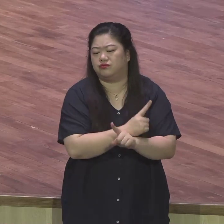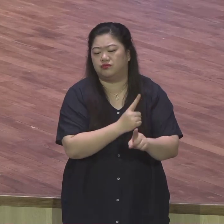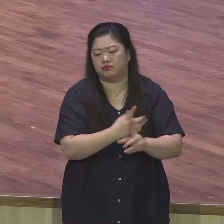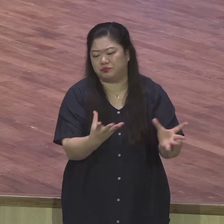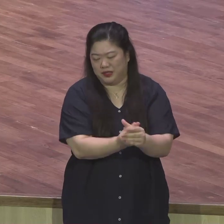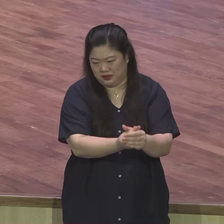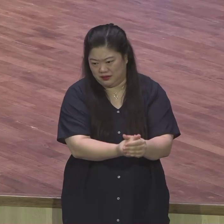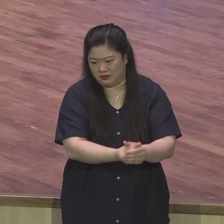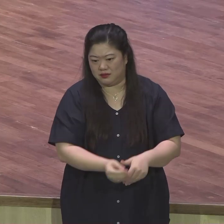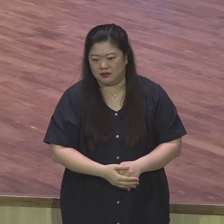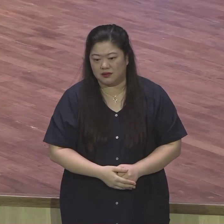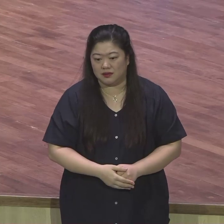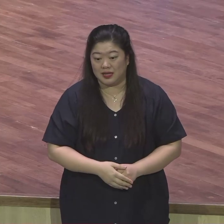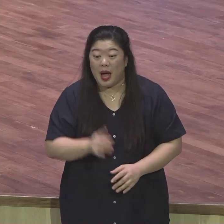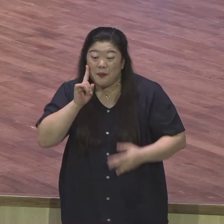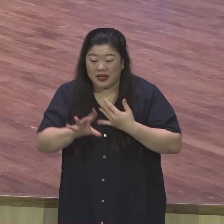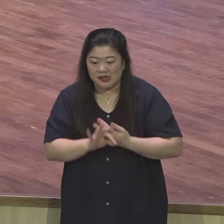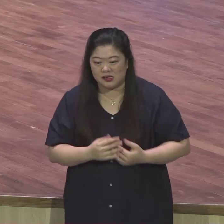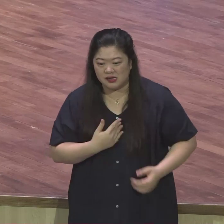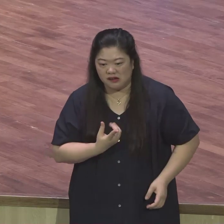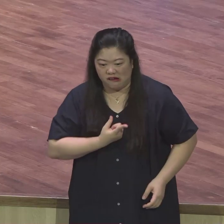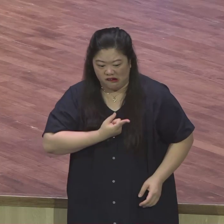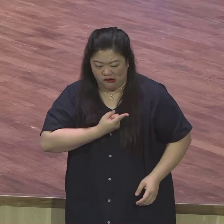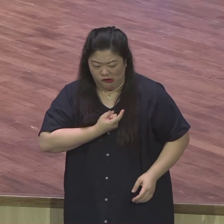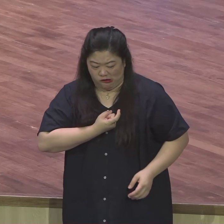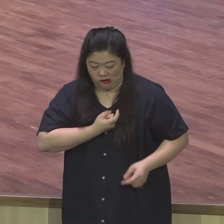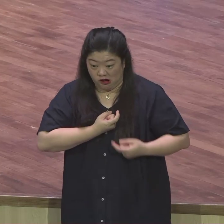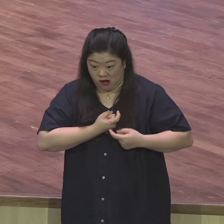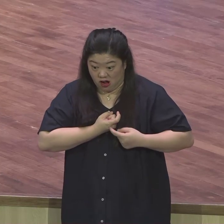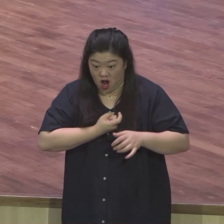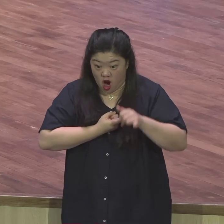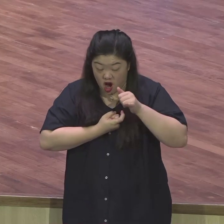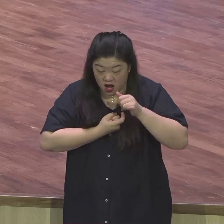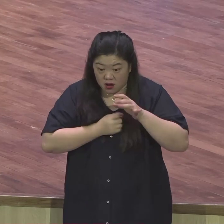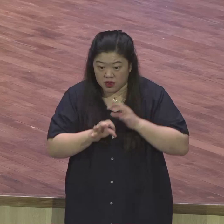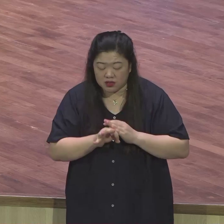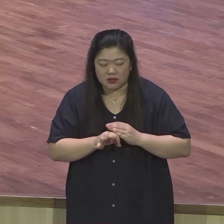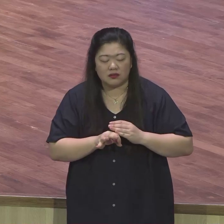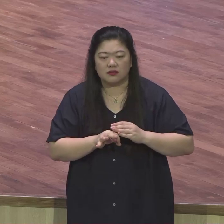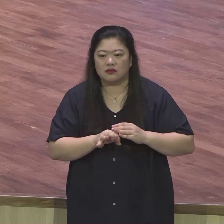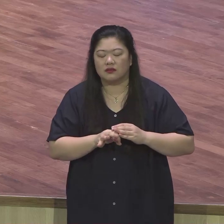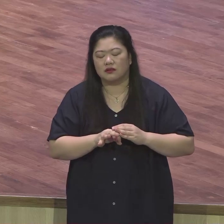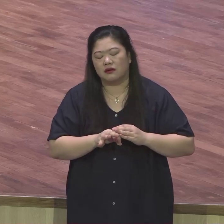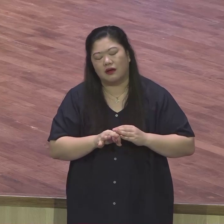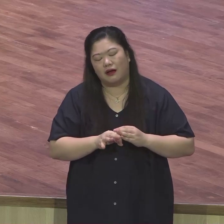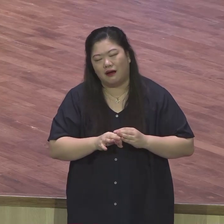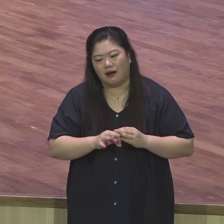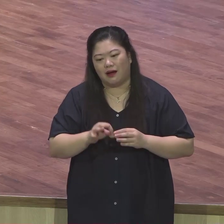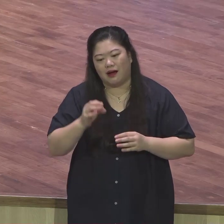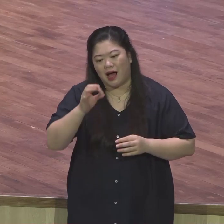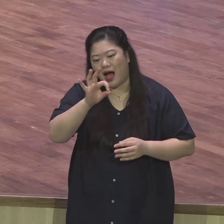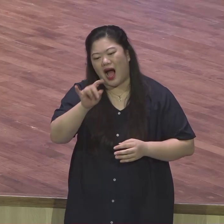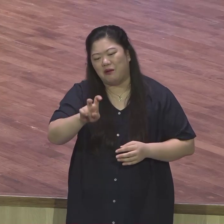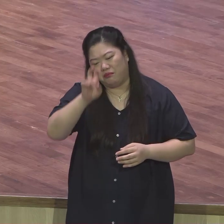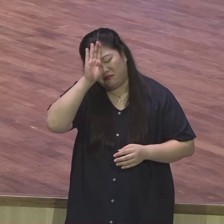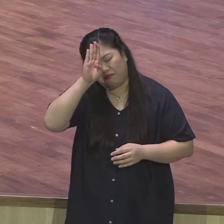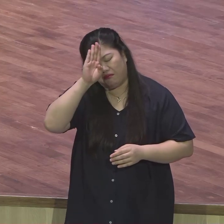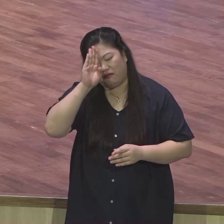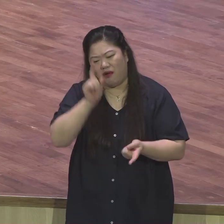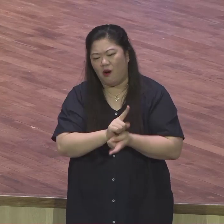있으면 영적 암등이에요. 이거를 화해해 버리는 순간에 치유가 난다고요. 서로서로